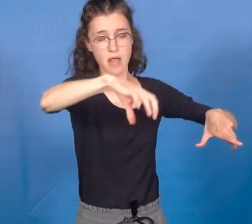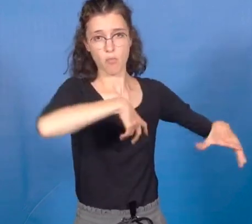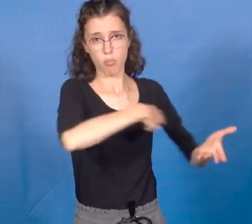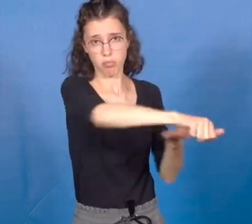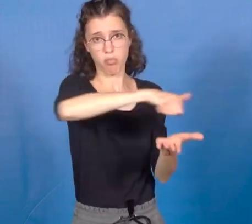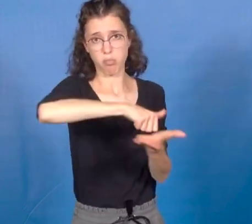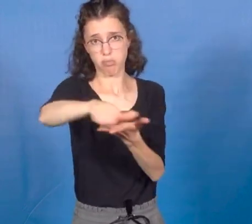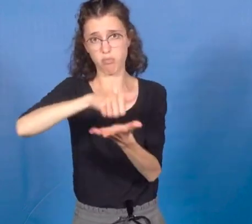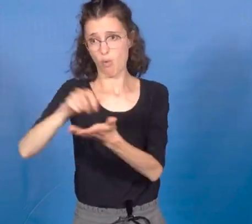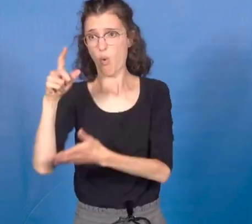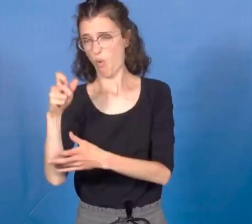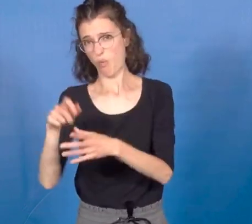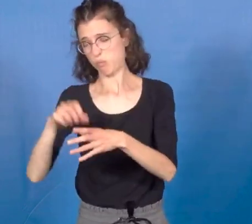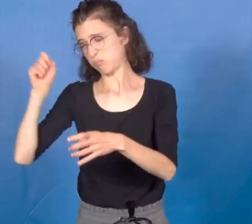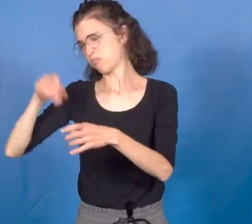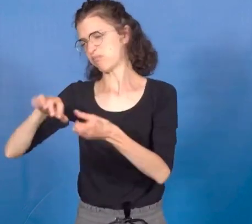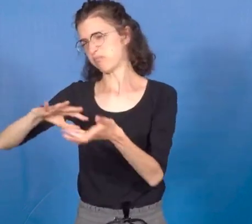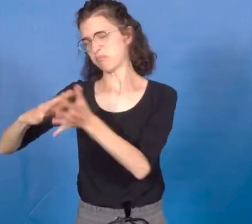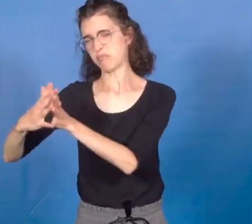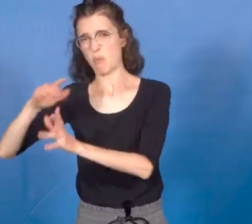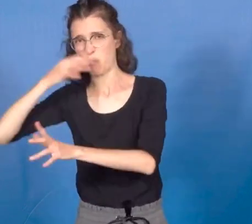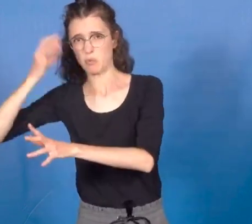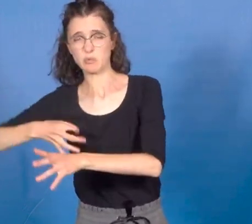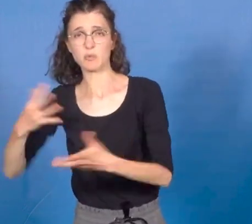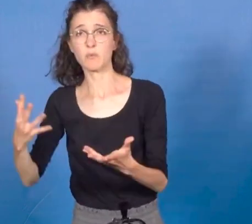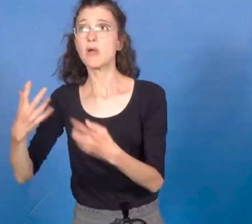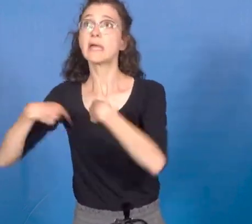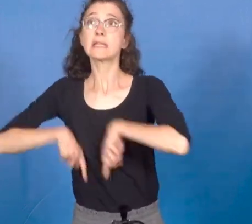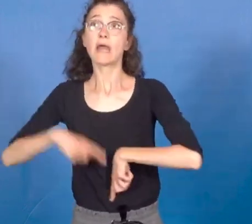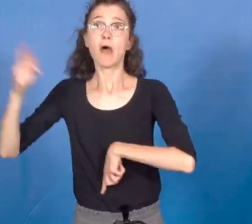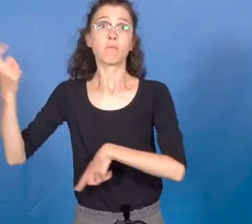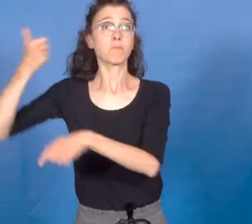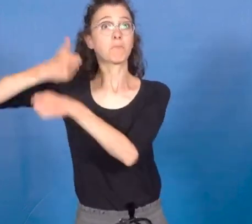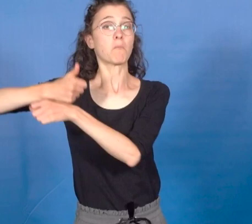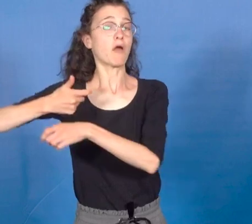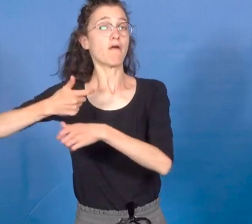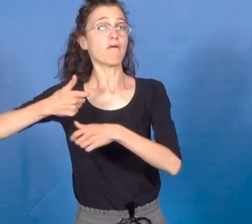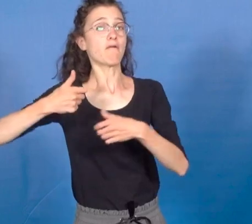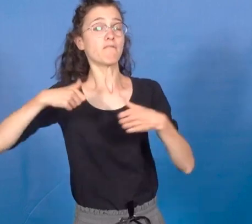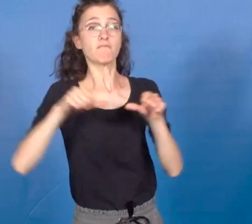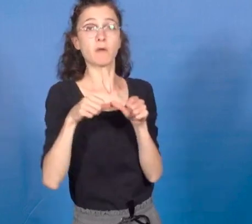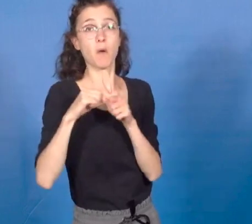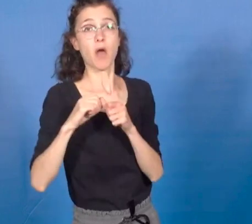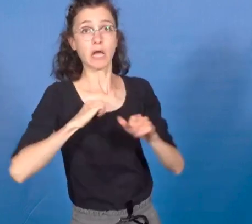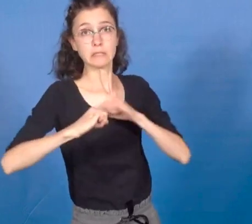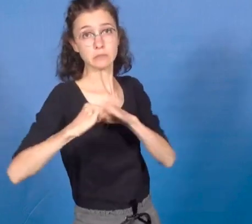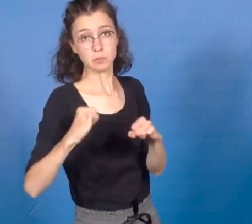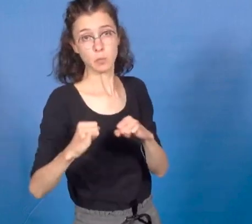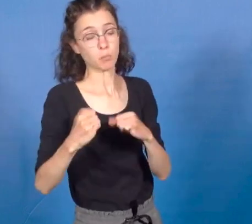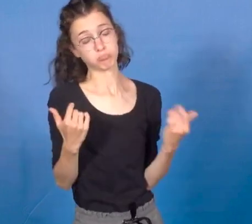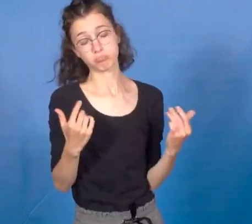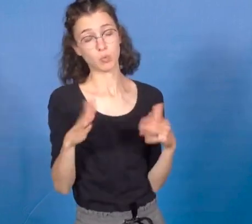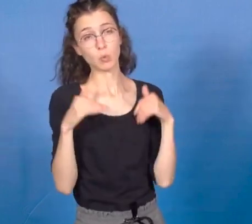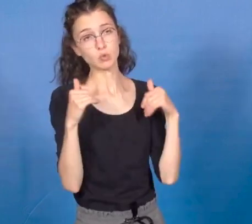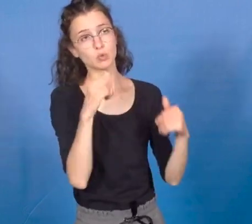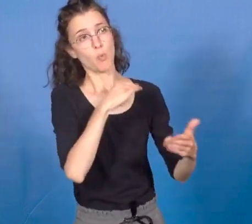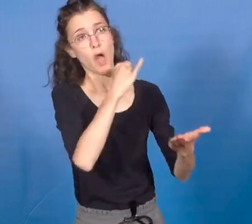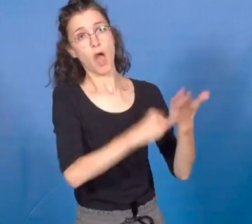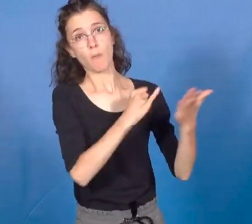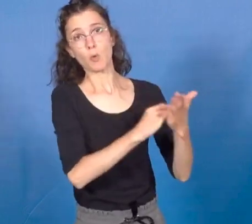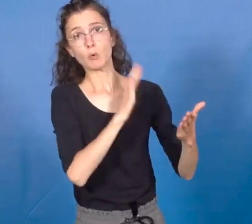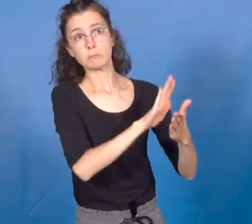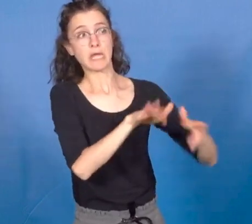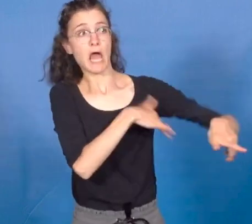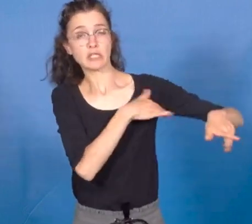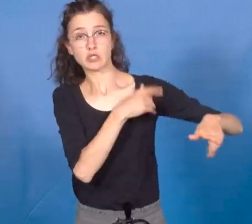? Il ne propose aucun changement de fonds sur la gouvernance du foncier agricole et continue de baisser les effectifs des agences qui